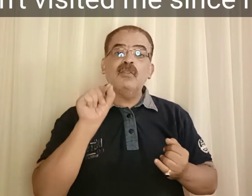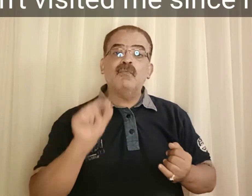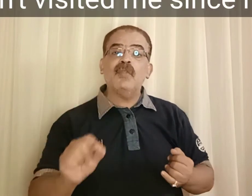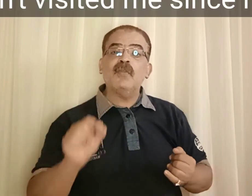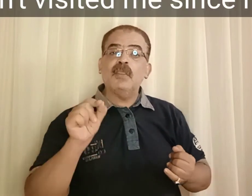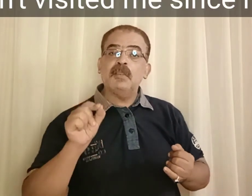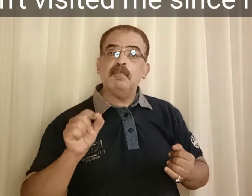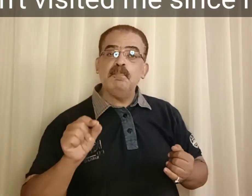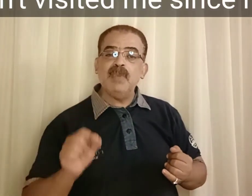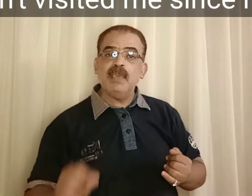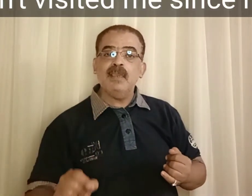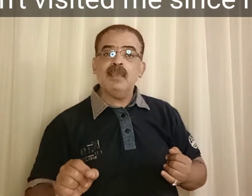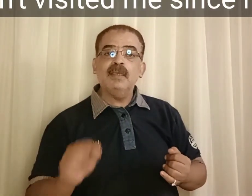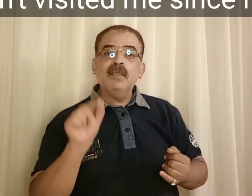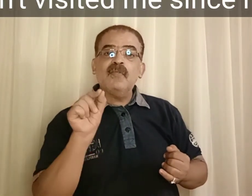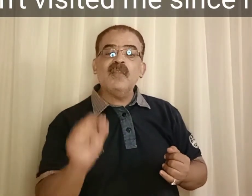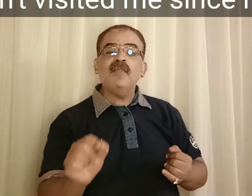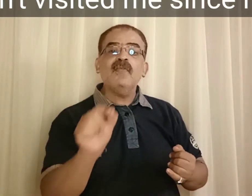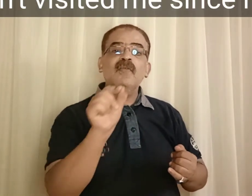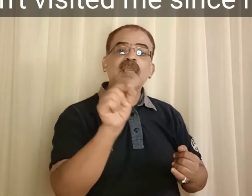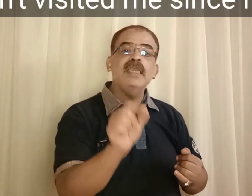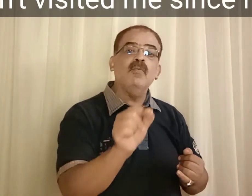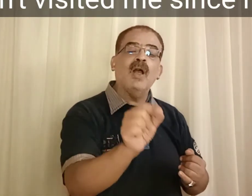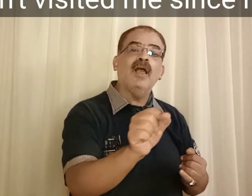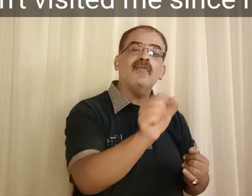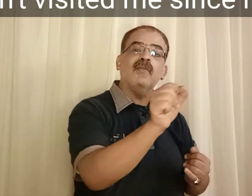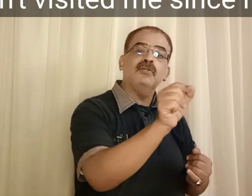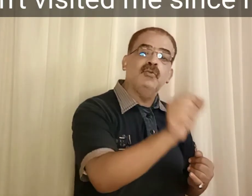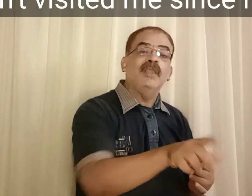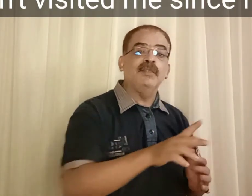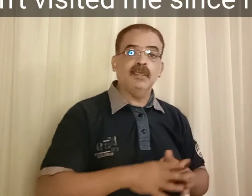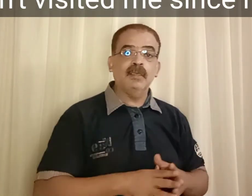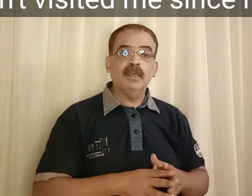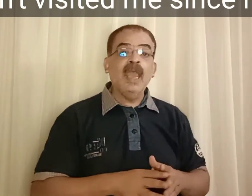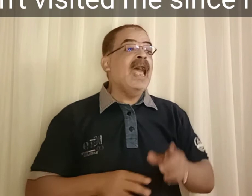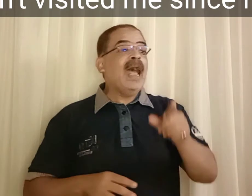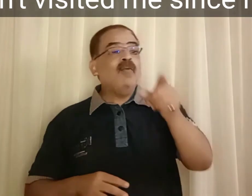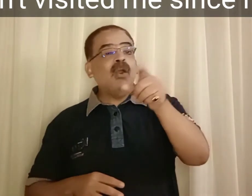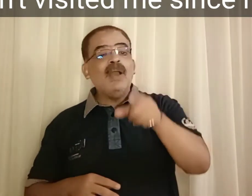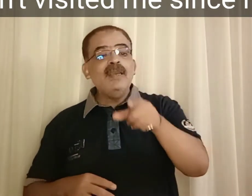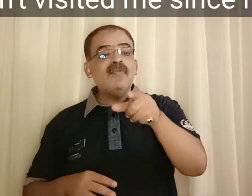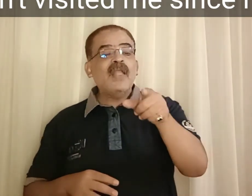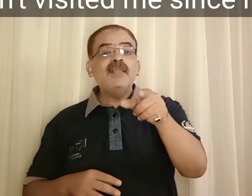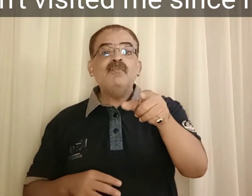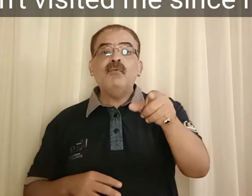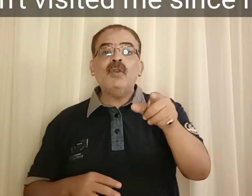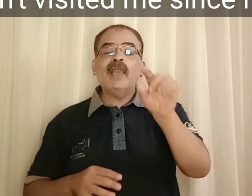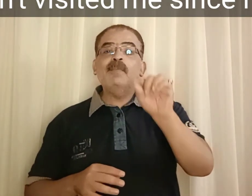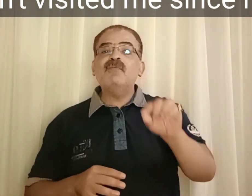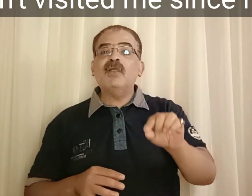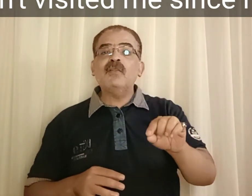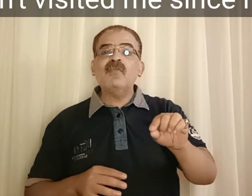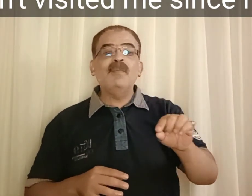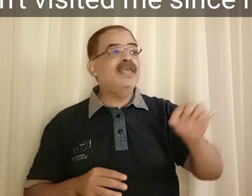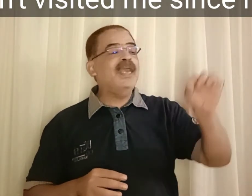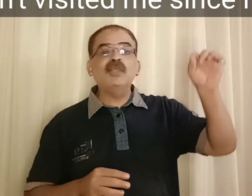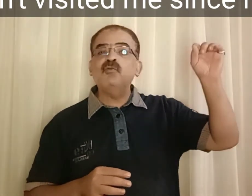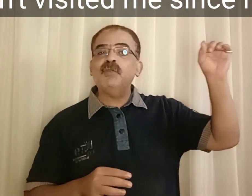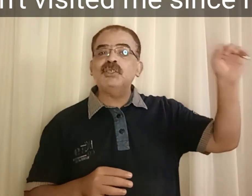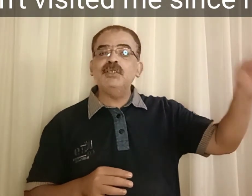visited me since he was 20 أو لو قال لي استخدم فور اجيب الفترة الزمنية اشوف عشرين